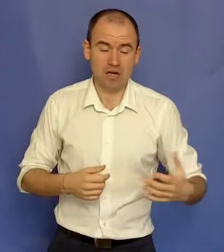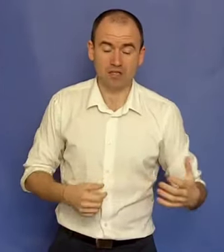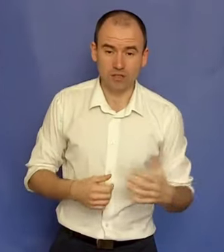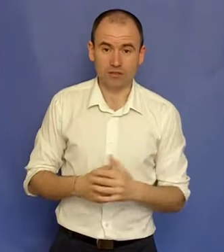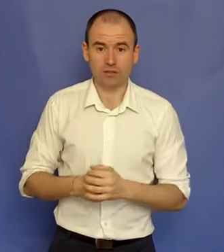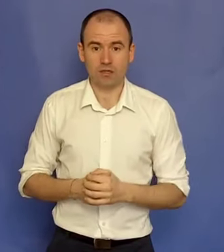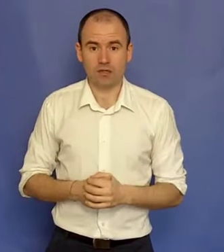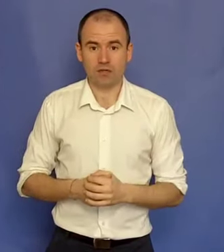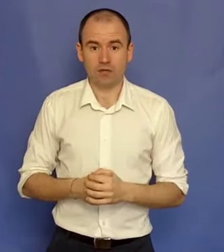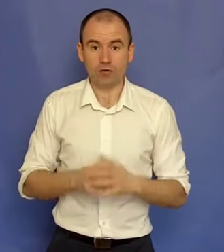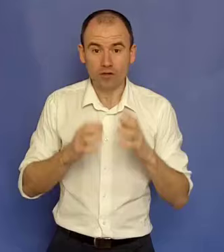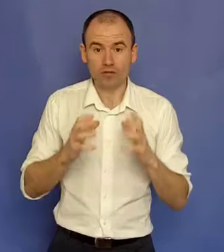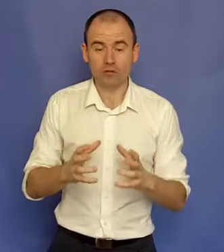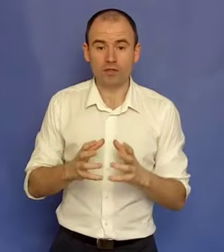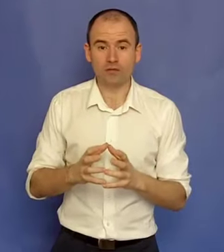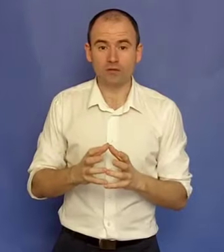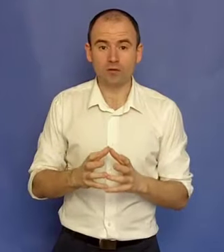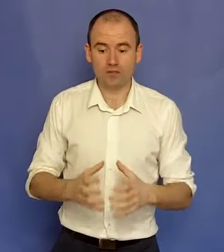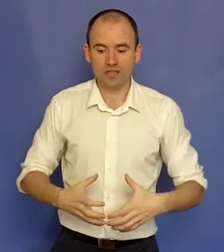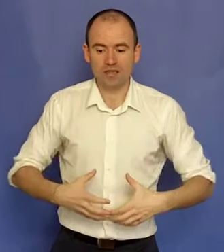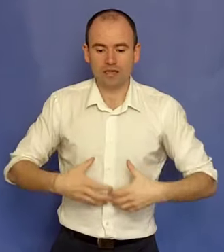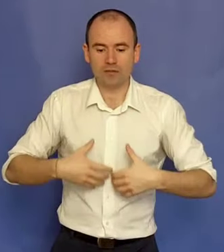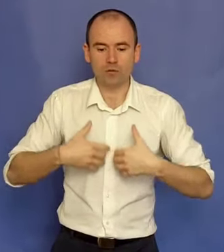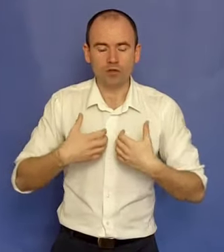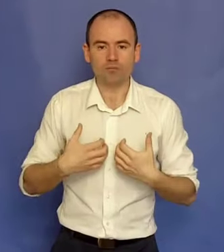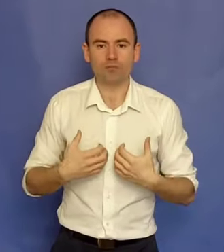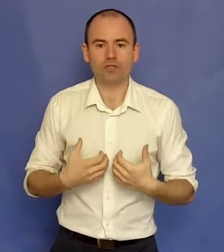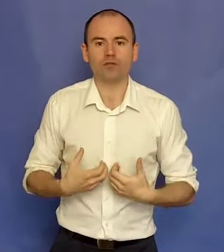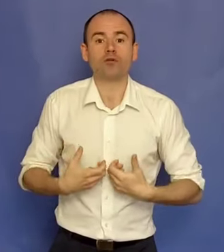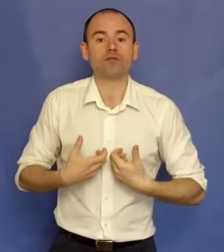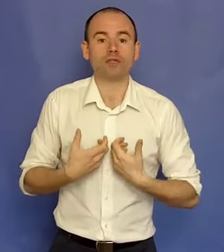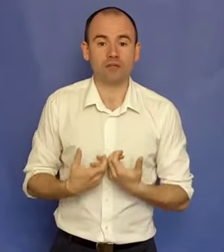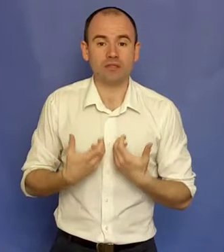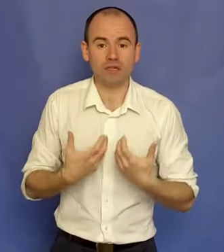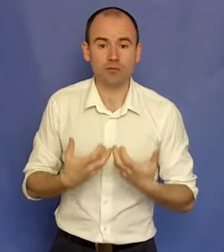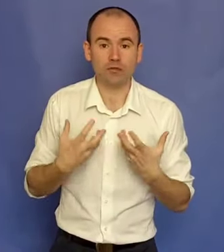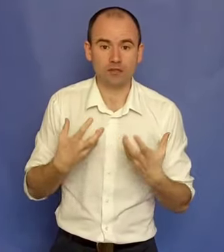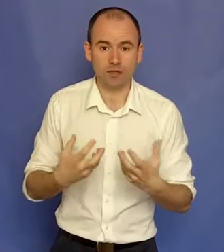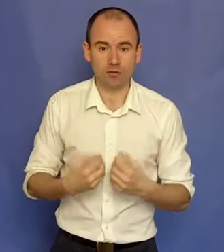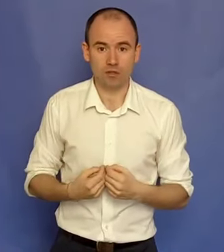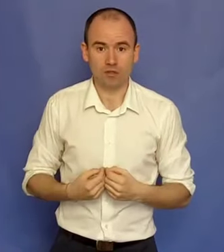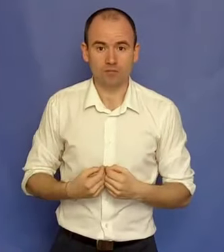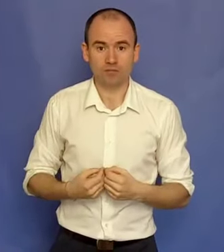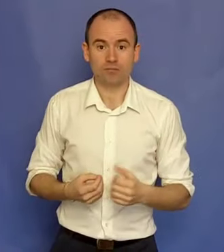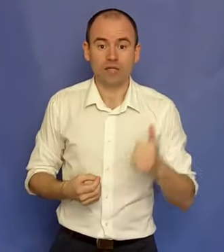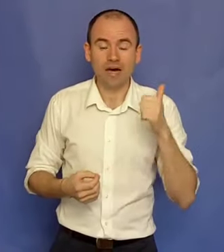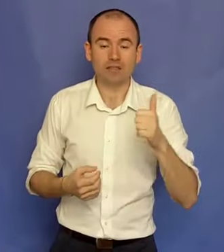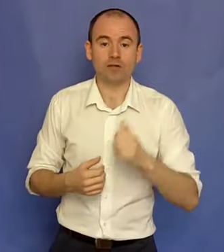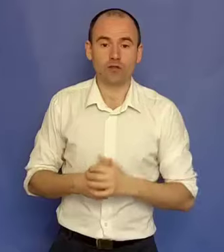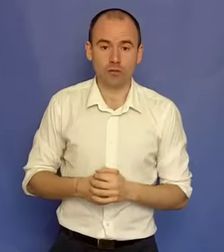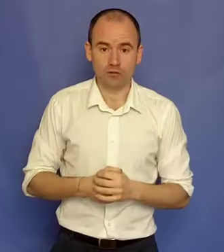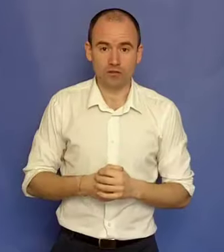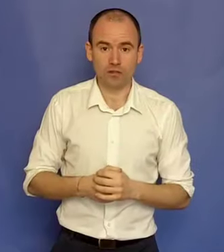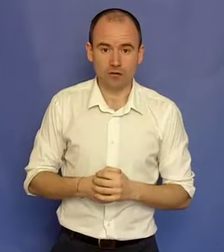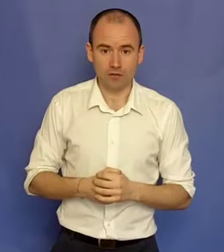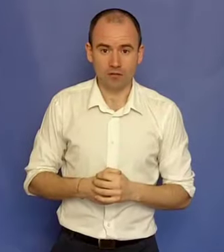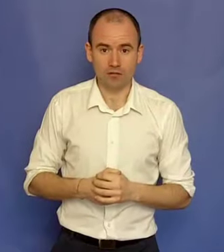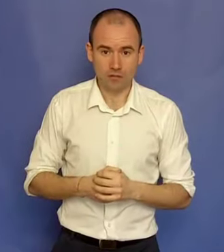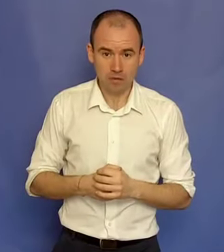angajați. Noi, ca ființe umane, suntem făcuți să ne explorăm și valorificăm întreg potențialul ei. Asta face o personalitate alfa. Da?